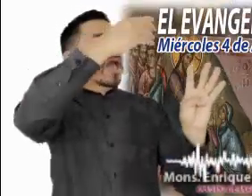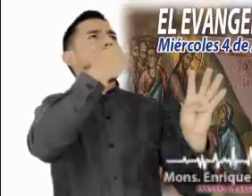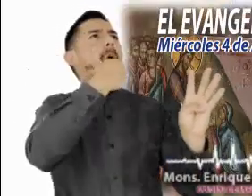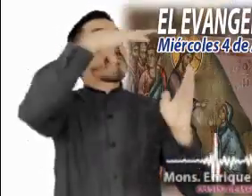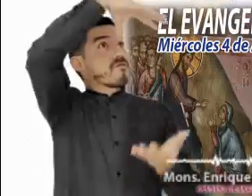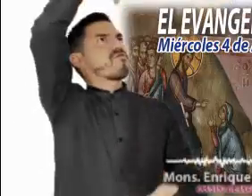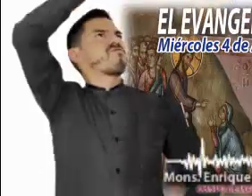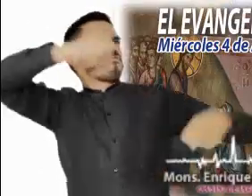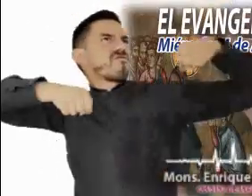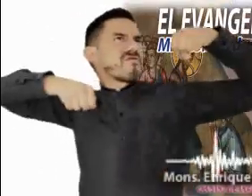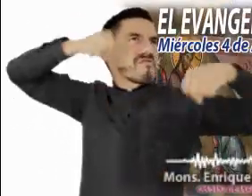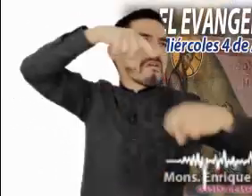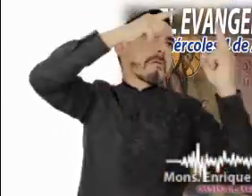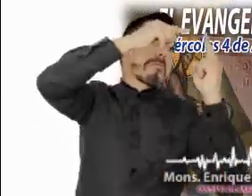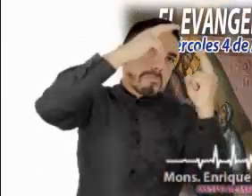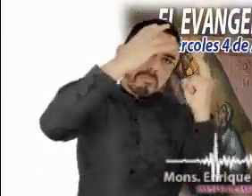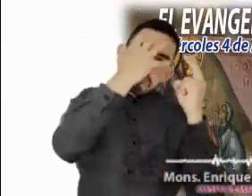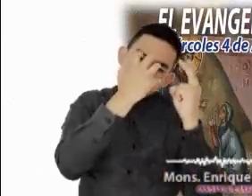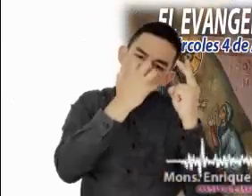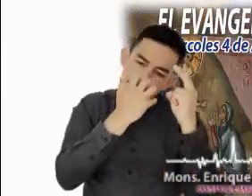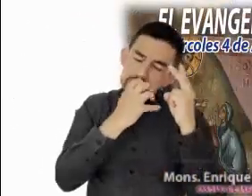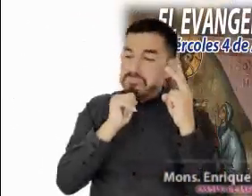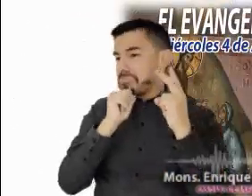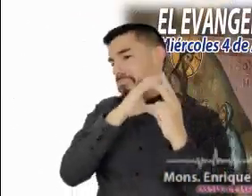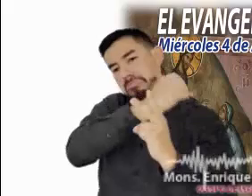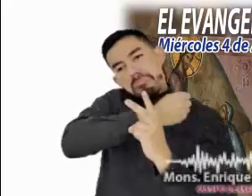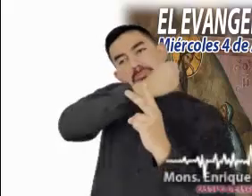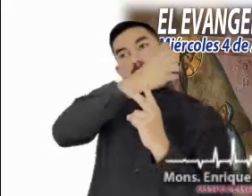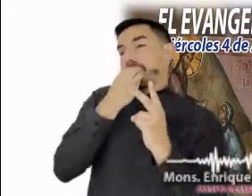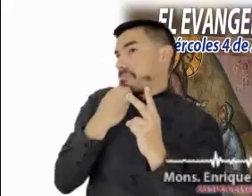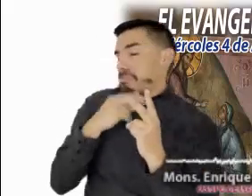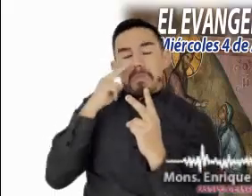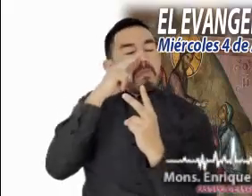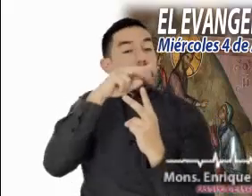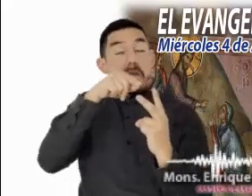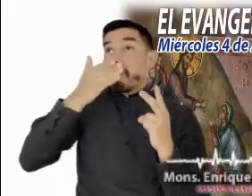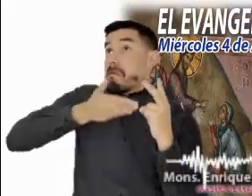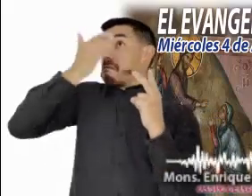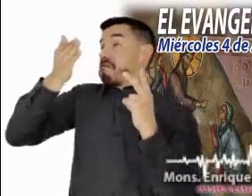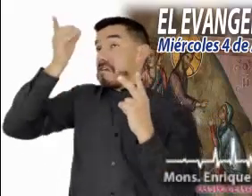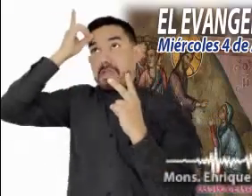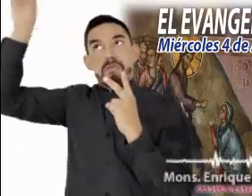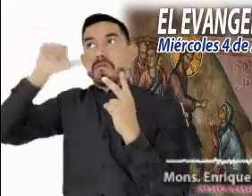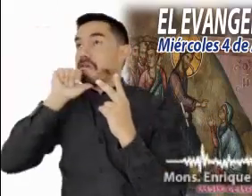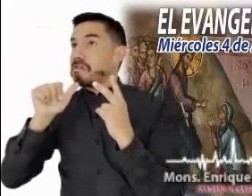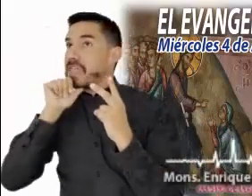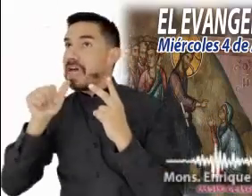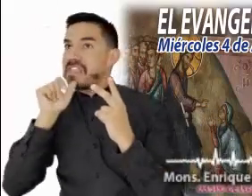La decisión es lamentarse y no atreverse a conquistarla a pesar de las promesas del Señor.